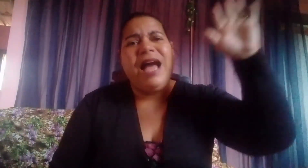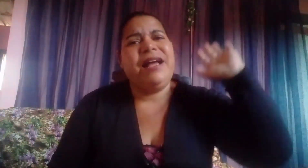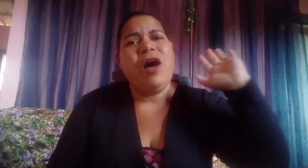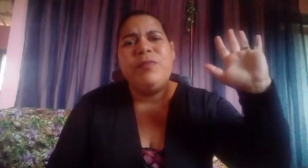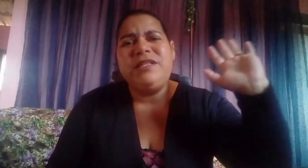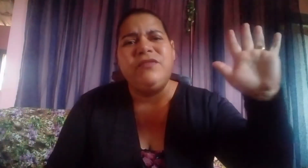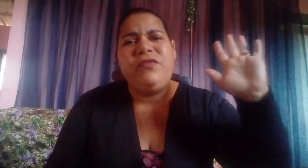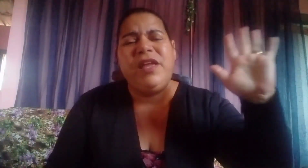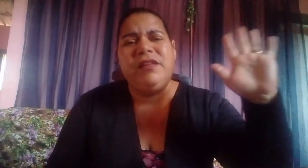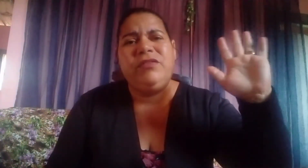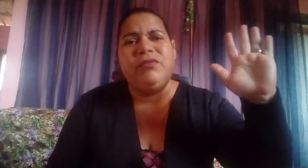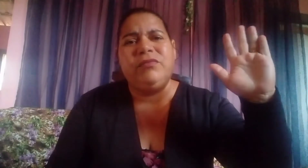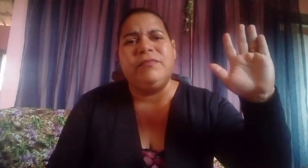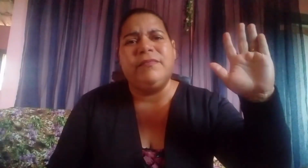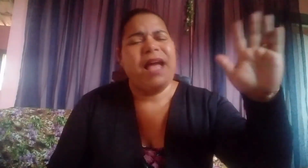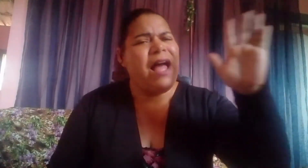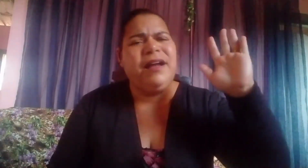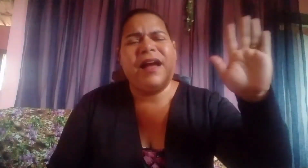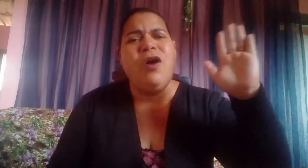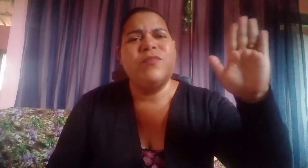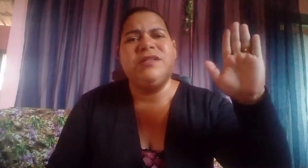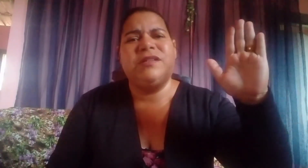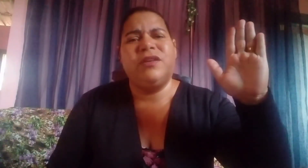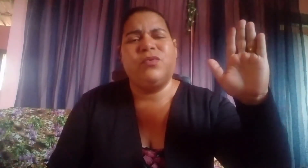acalma esse vento. Acalma, Senhor.